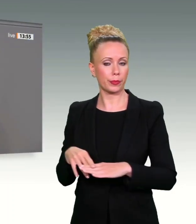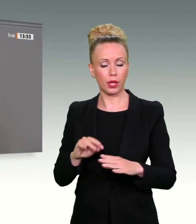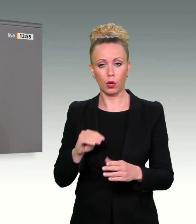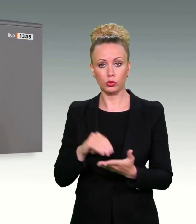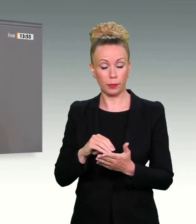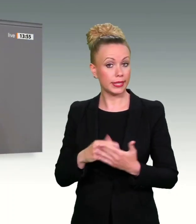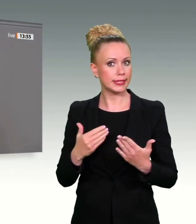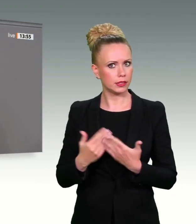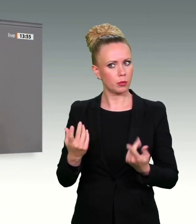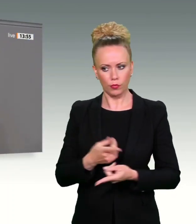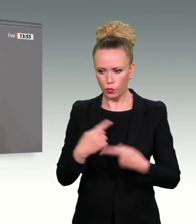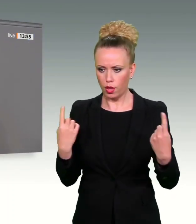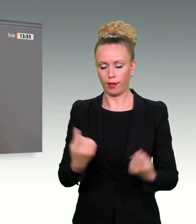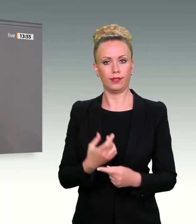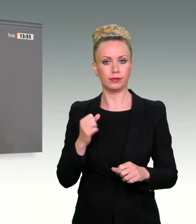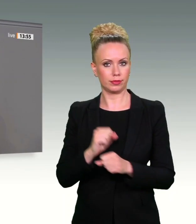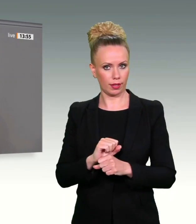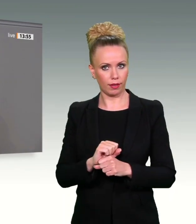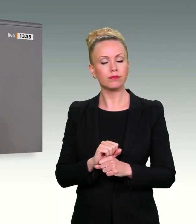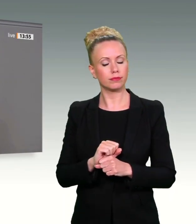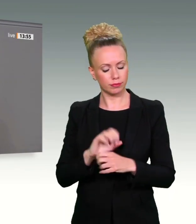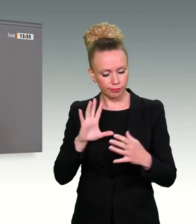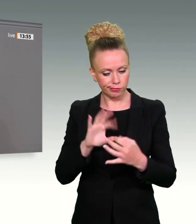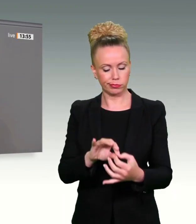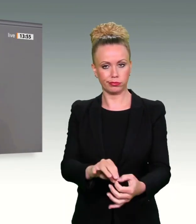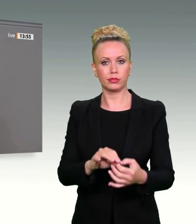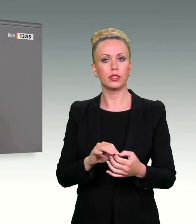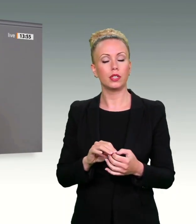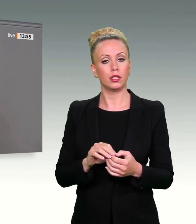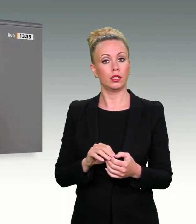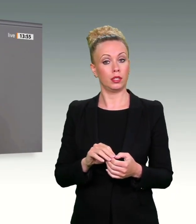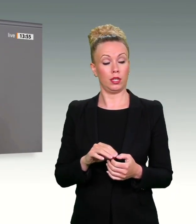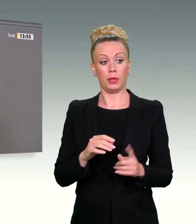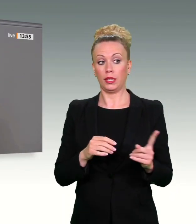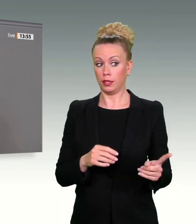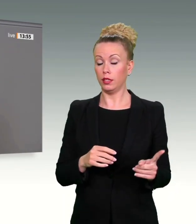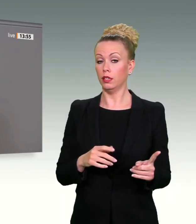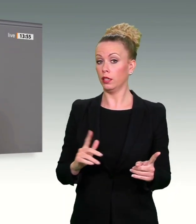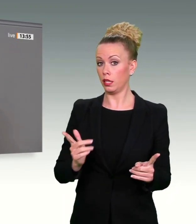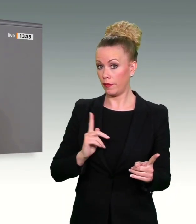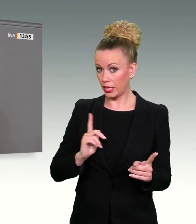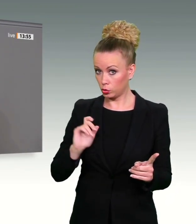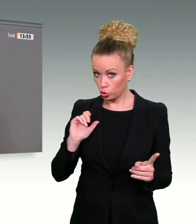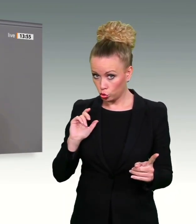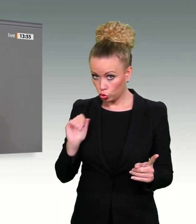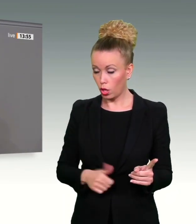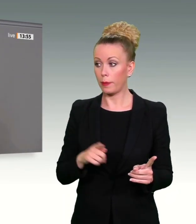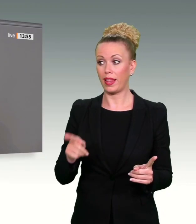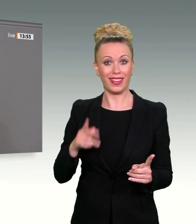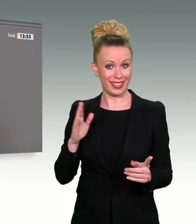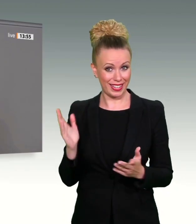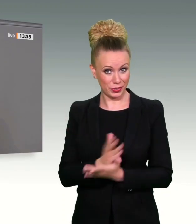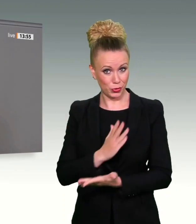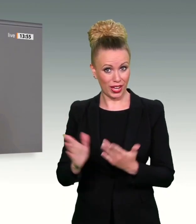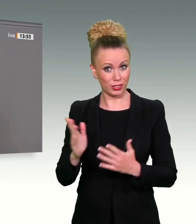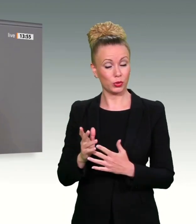und zielgerichtete Instrumente an der Hand. Statt dass sie weiterhin auf Gerichtsentscheide warten müssen, die im zwei und vielen